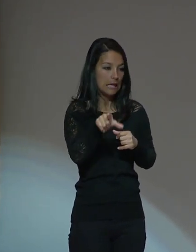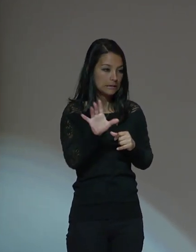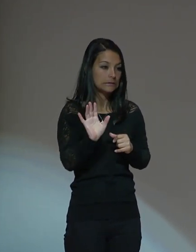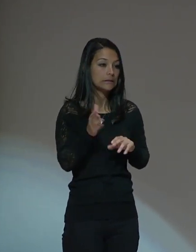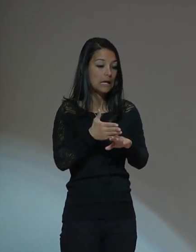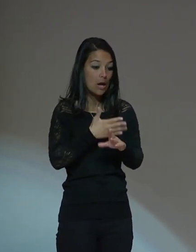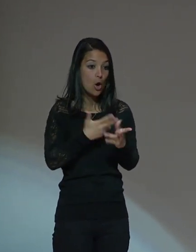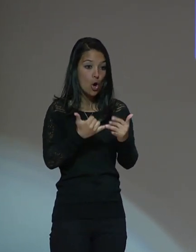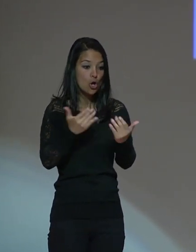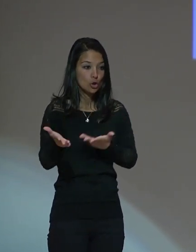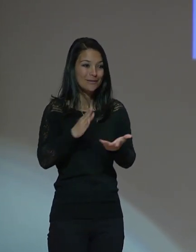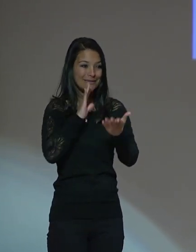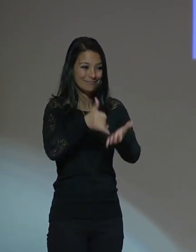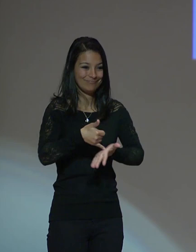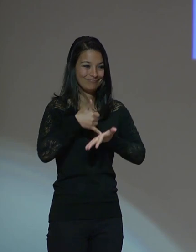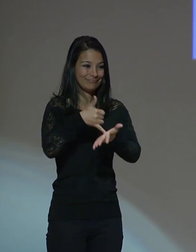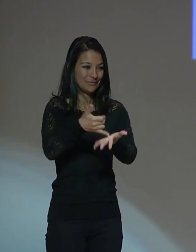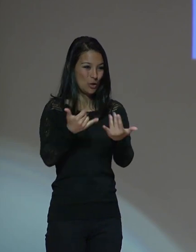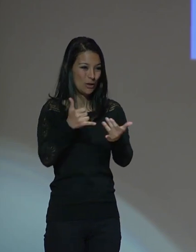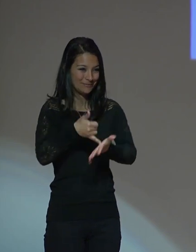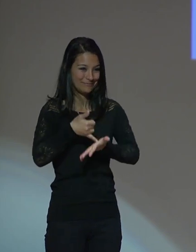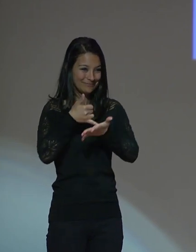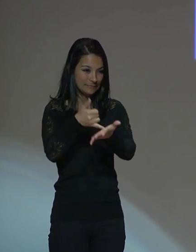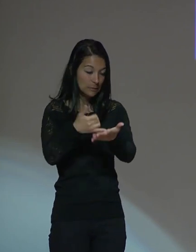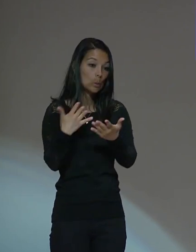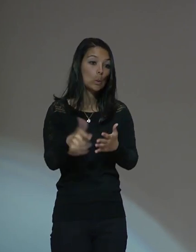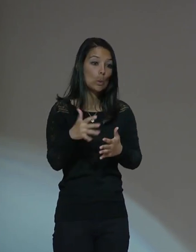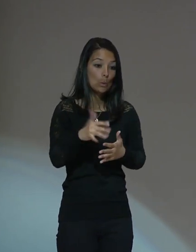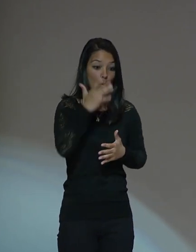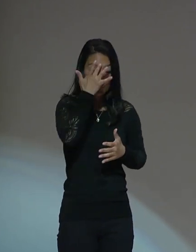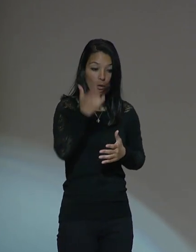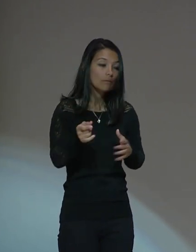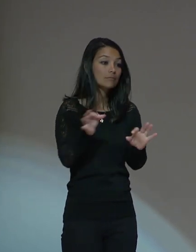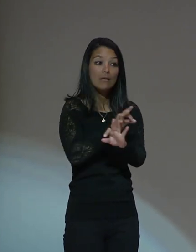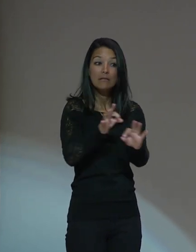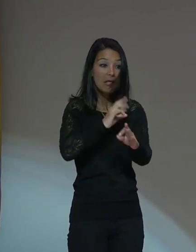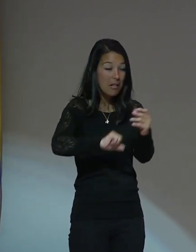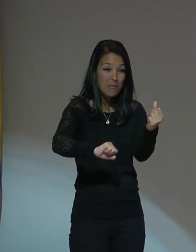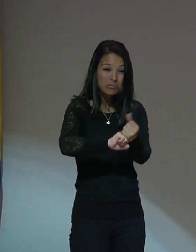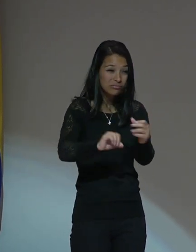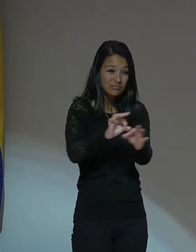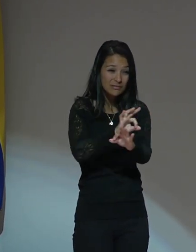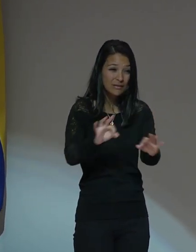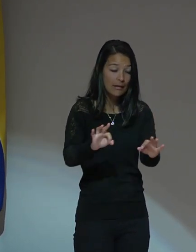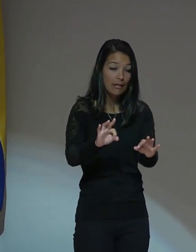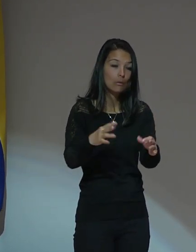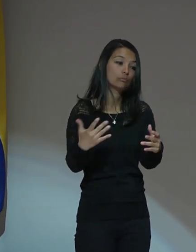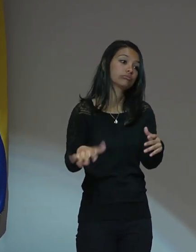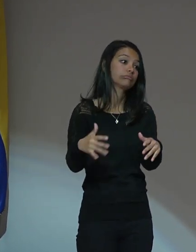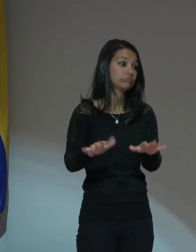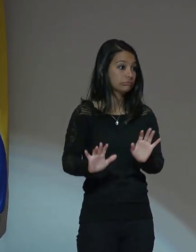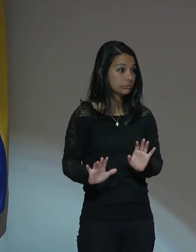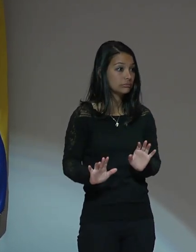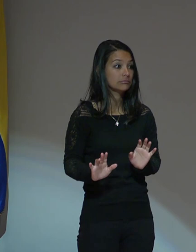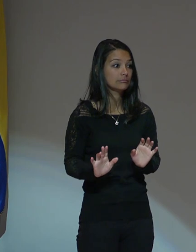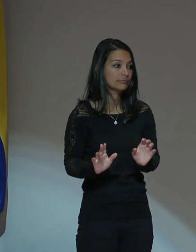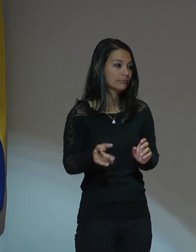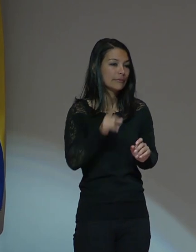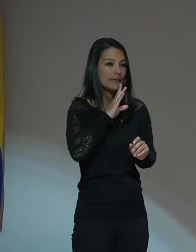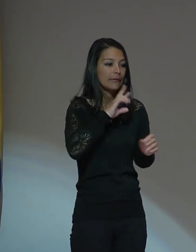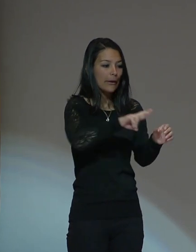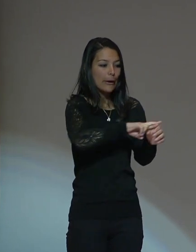recibieron hoy el premio, porque sin el apoyo de mucha gente de la región